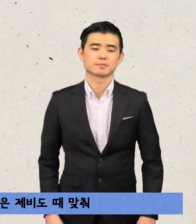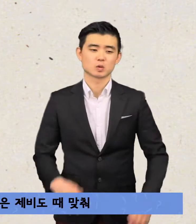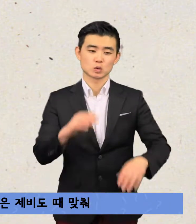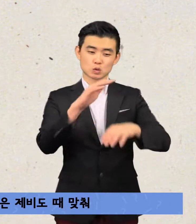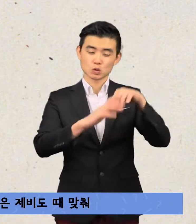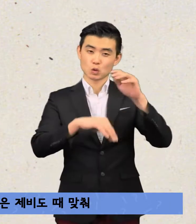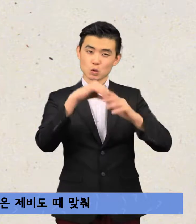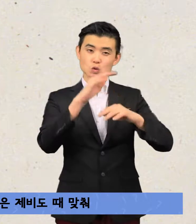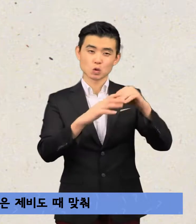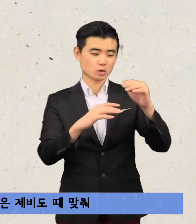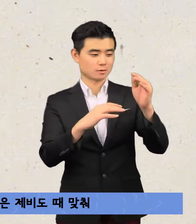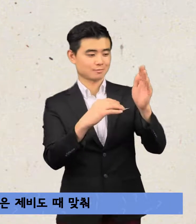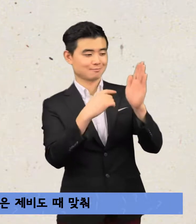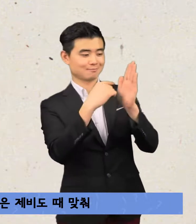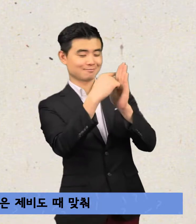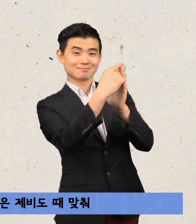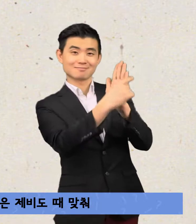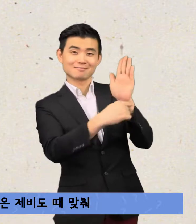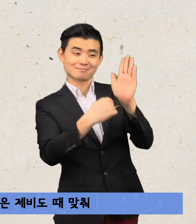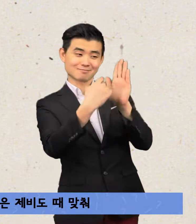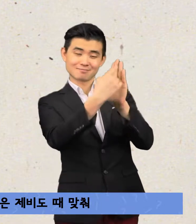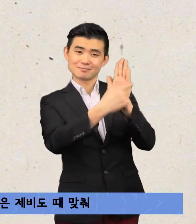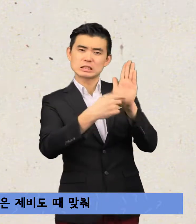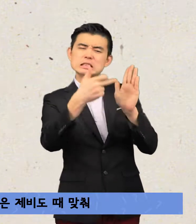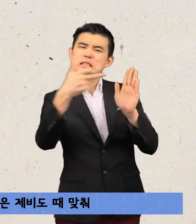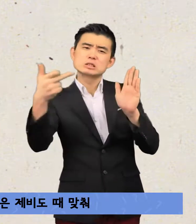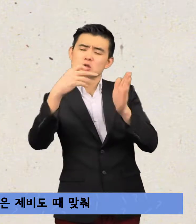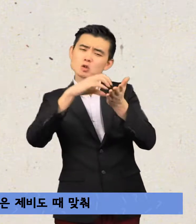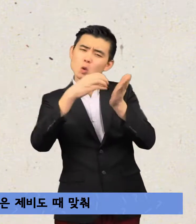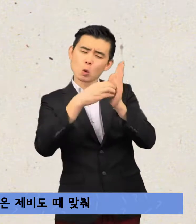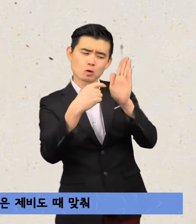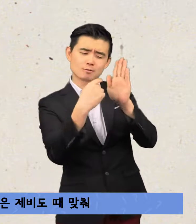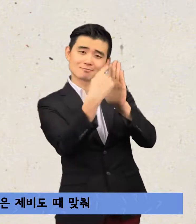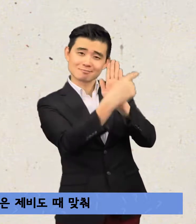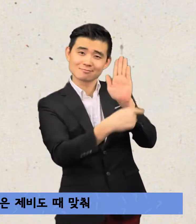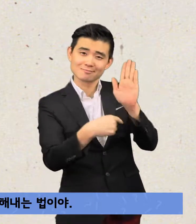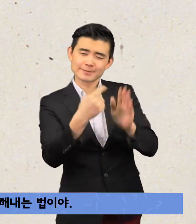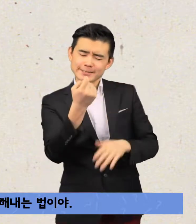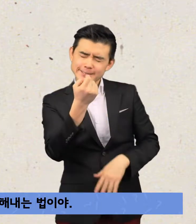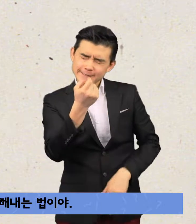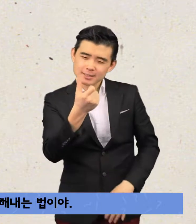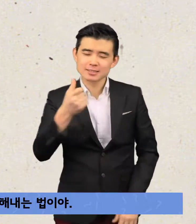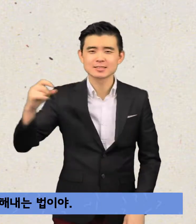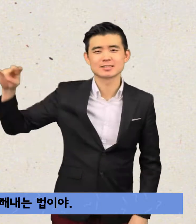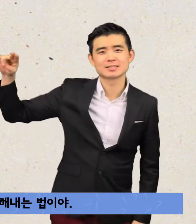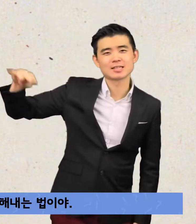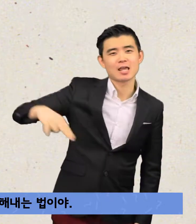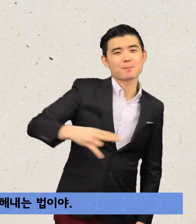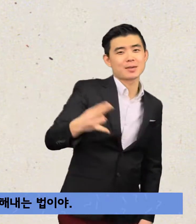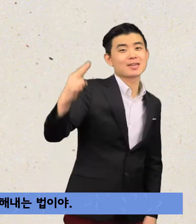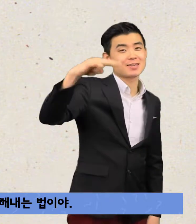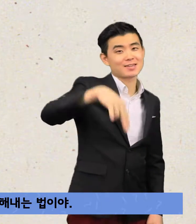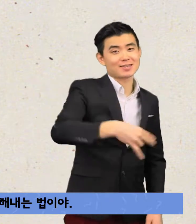손바닥만한 크기의 작은 제비도 때 맞춰 자기 할 일을 모두 해내는 법이야.